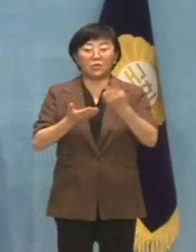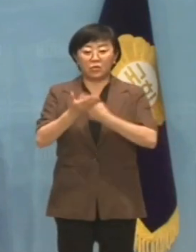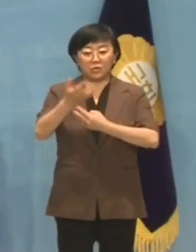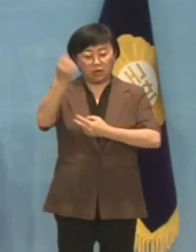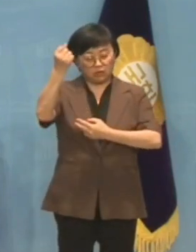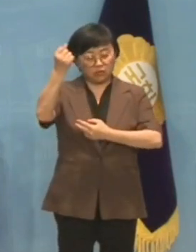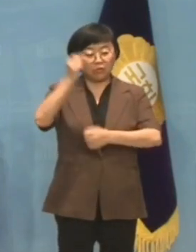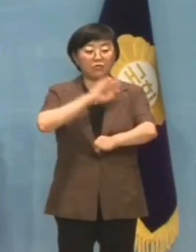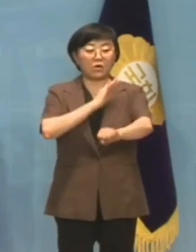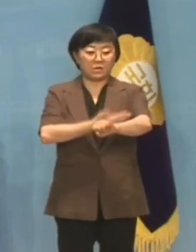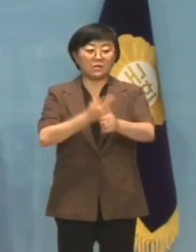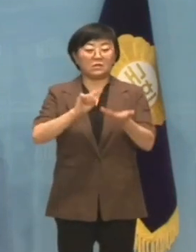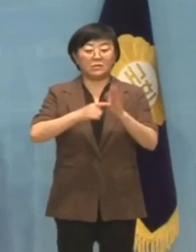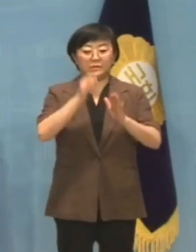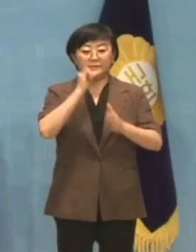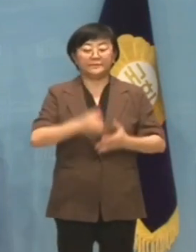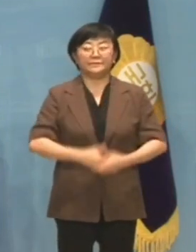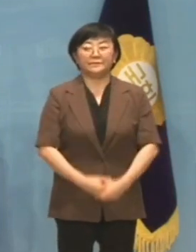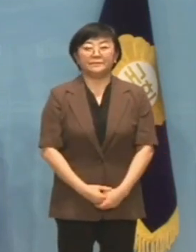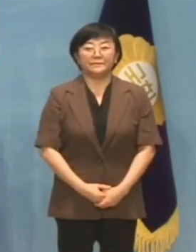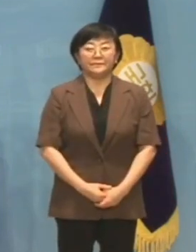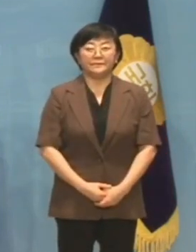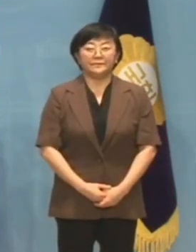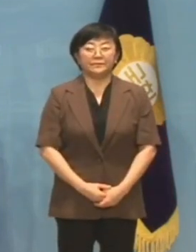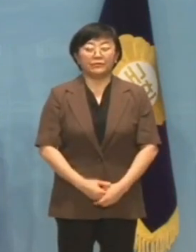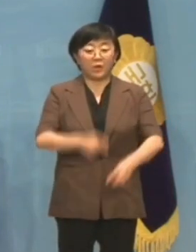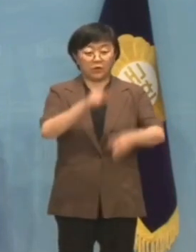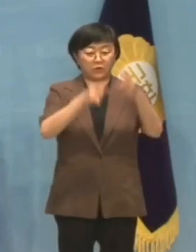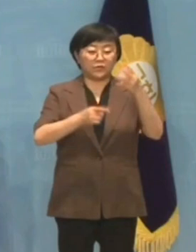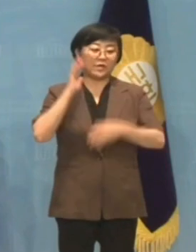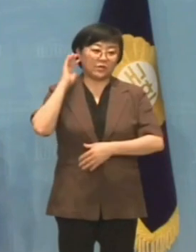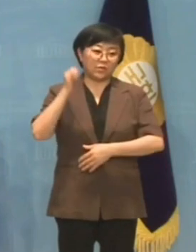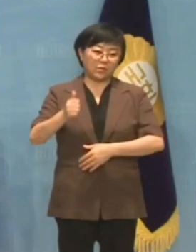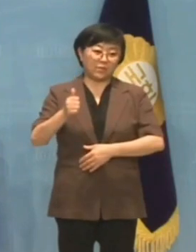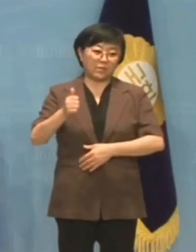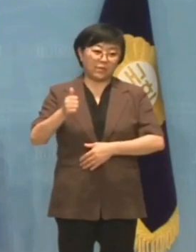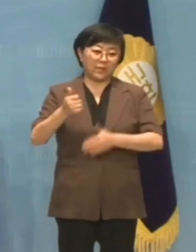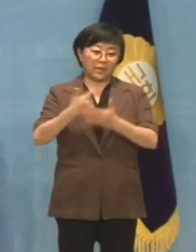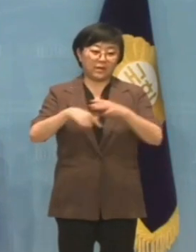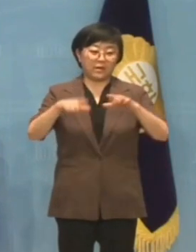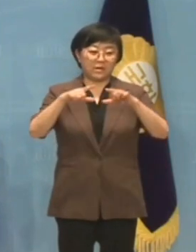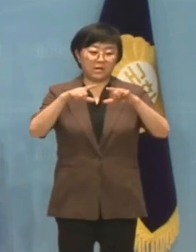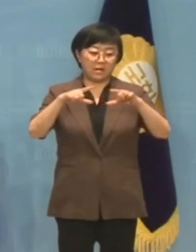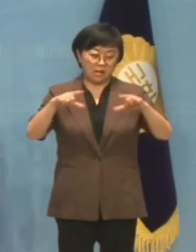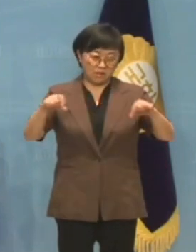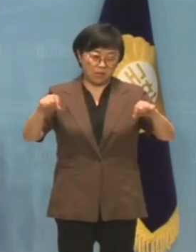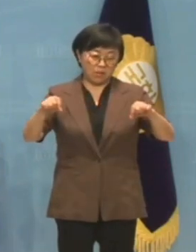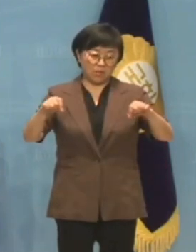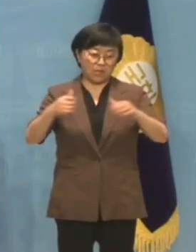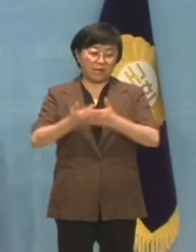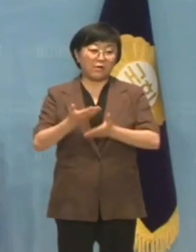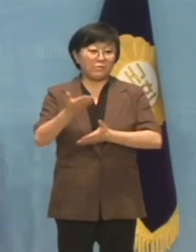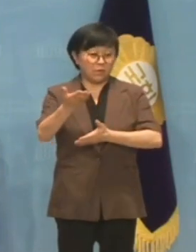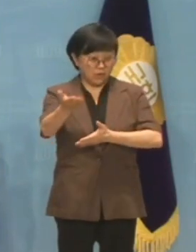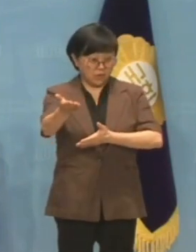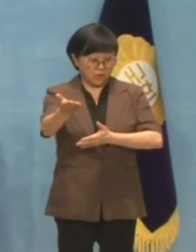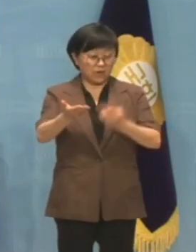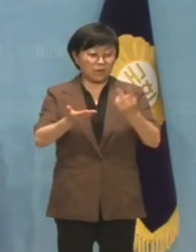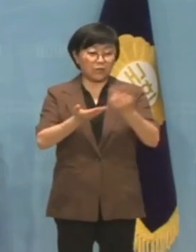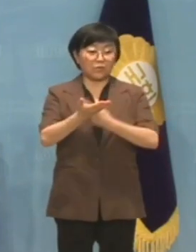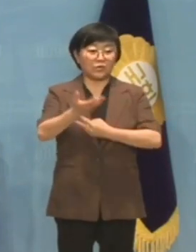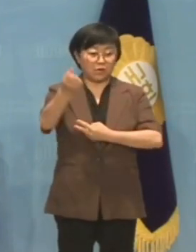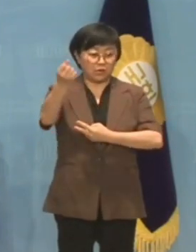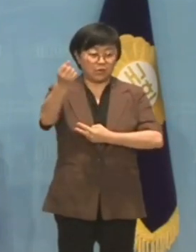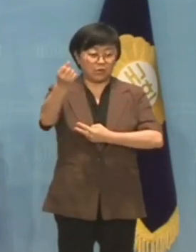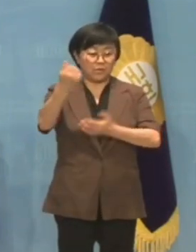영유권을 주장하고 나섰습니다. 윤석열 대통령이 선의로 채운 반컵에 일본은 독도 영유권과